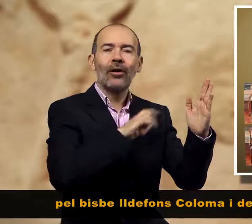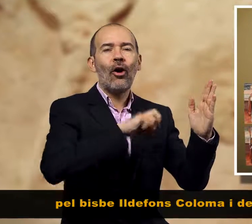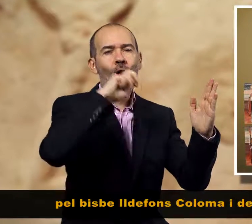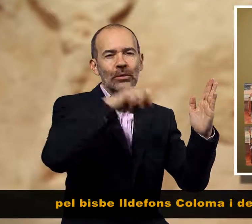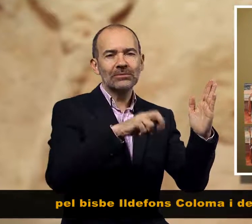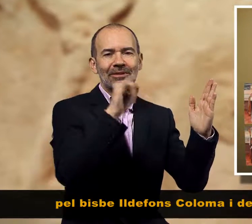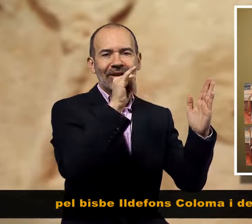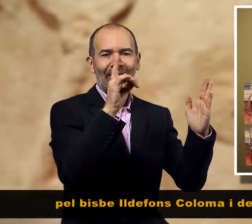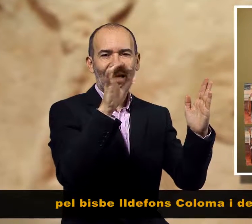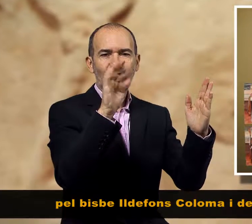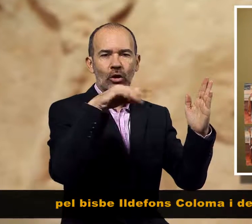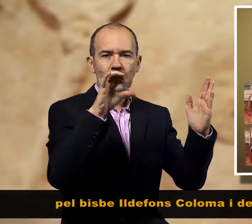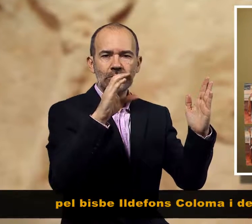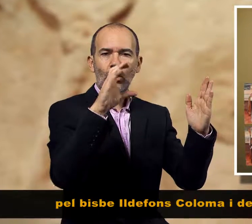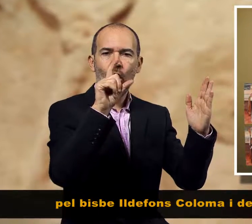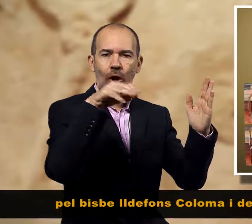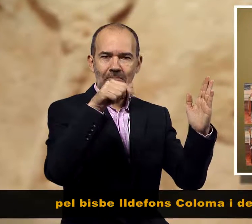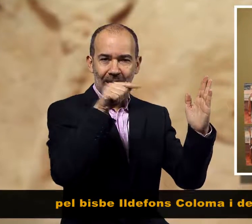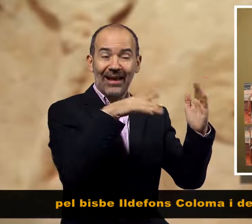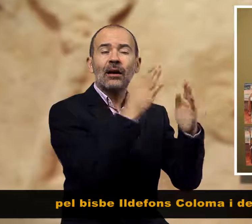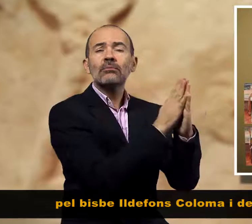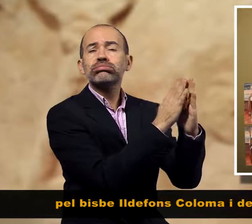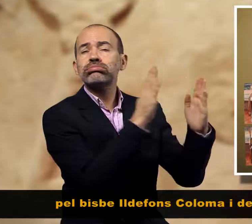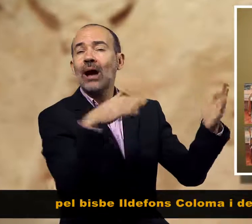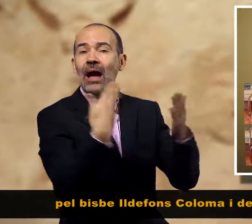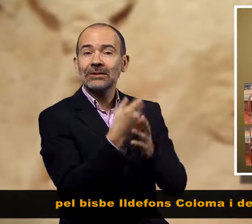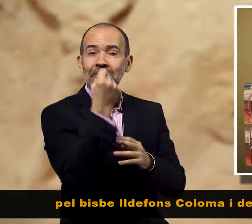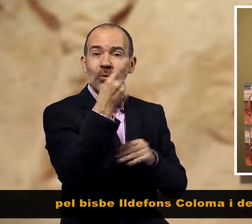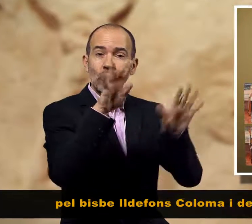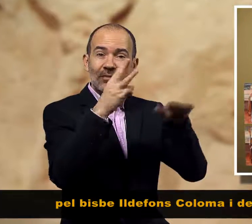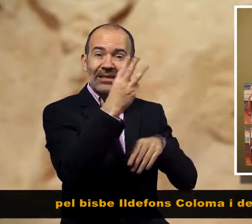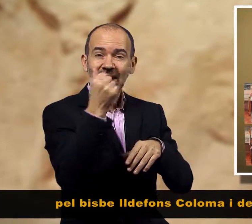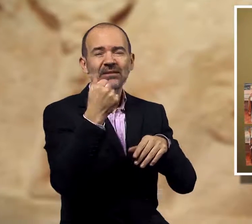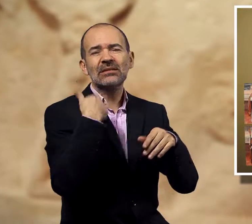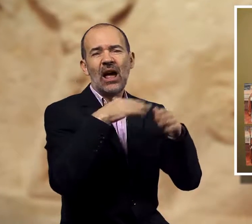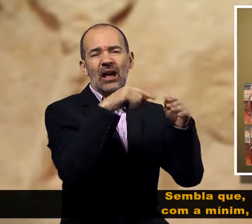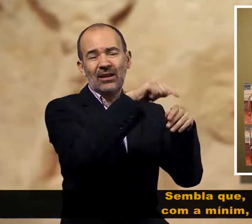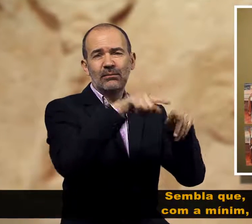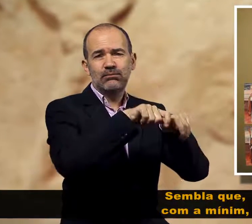pel bisbe Ildefons Coloma i destruïda el 1936.